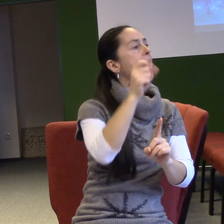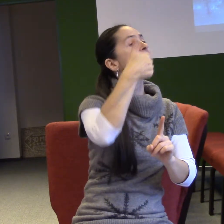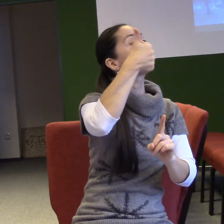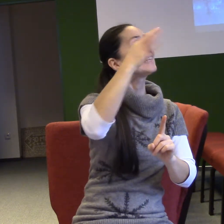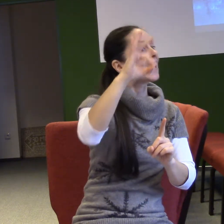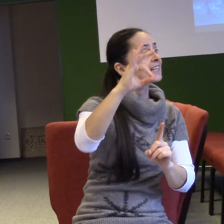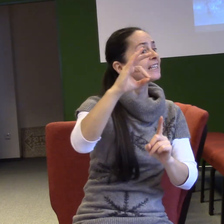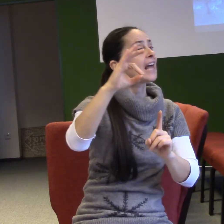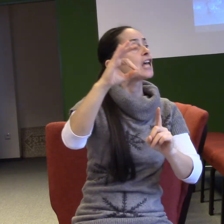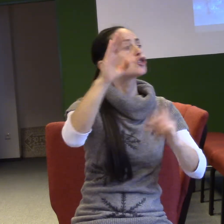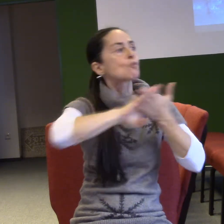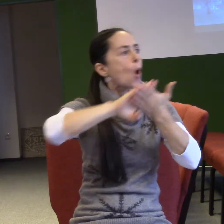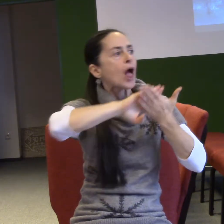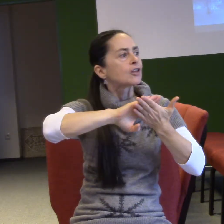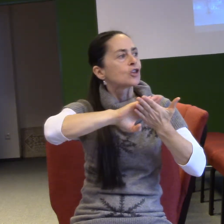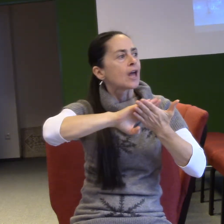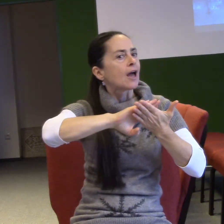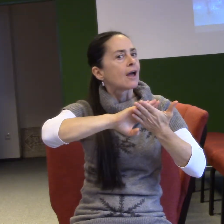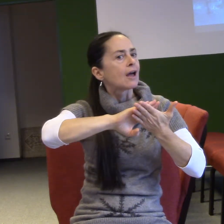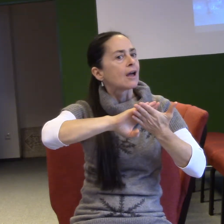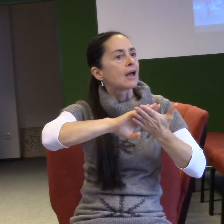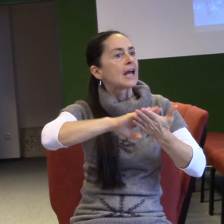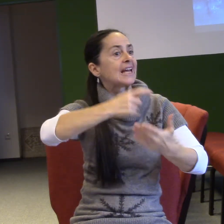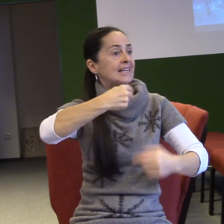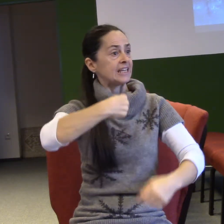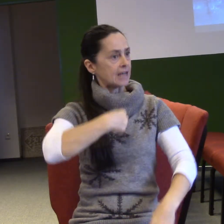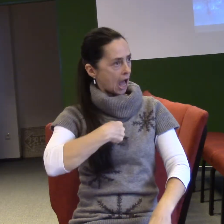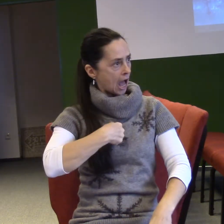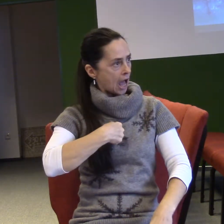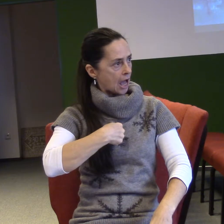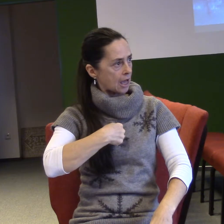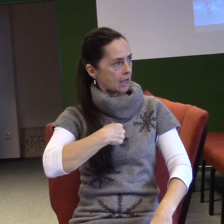v každé té větě zaznělo? Já jsem. Či je to jméno?